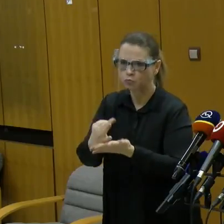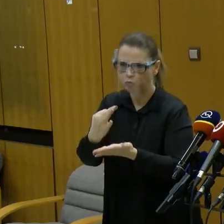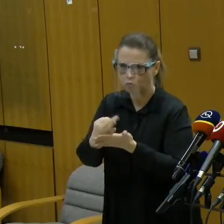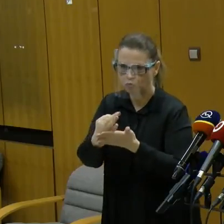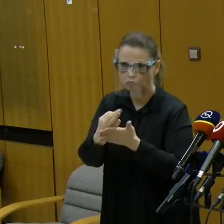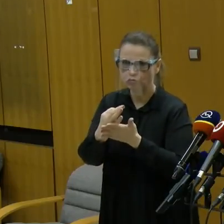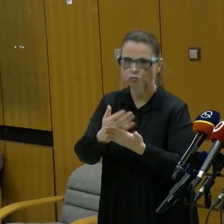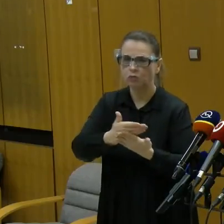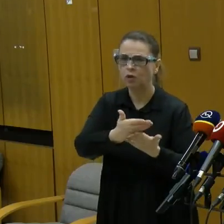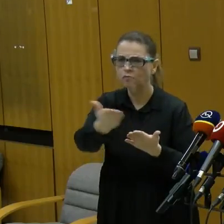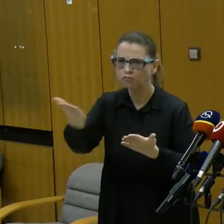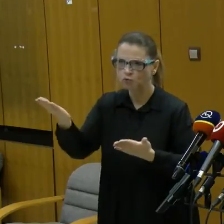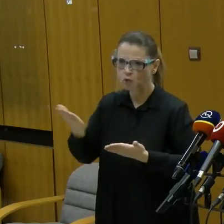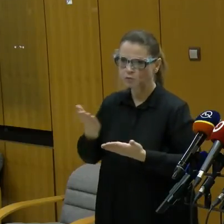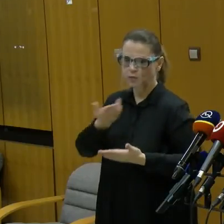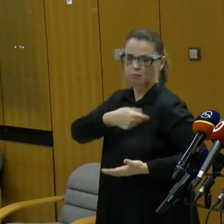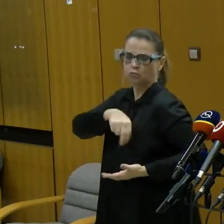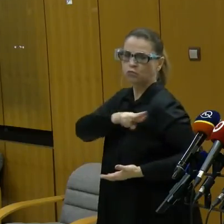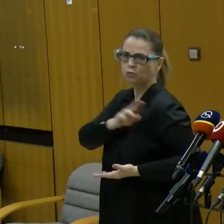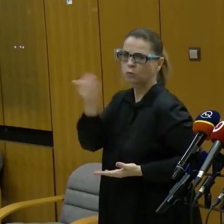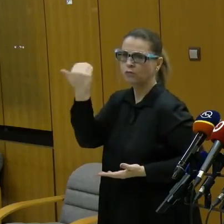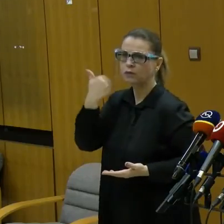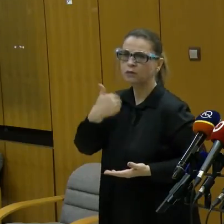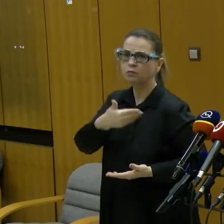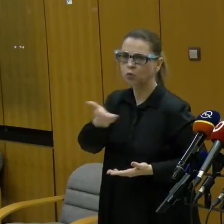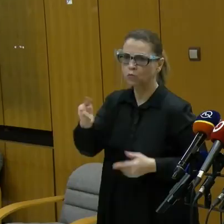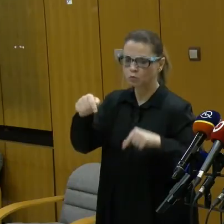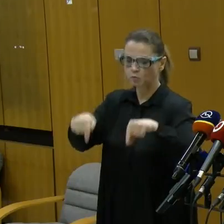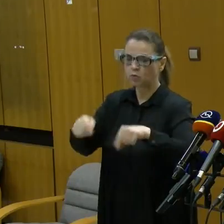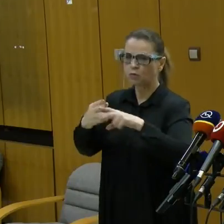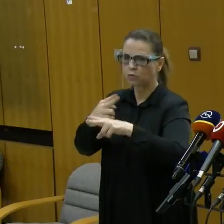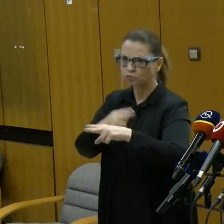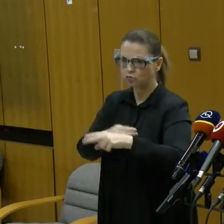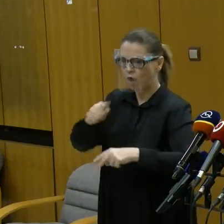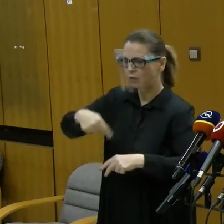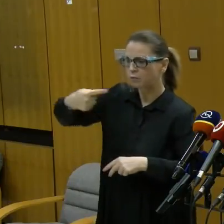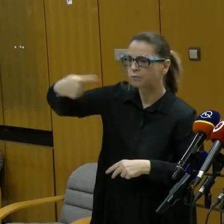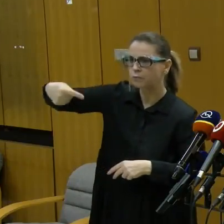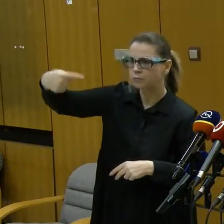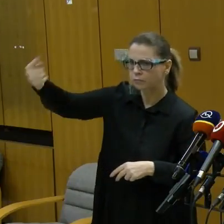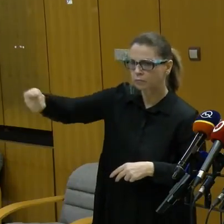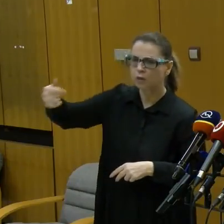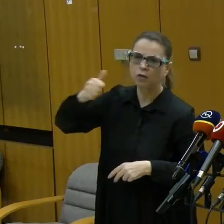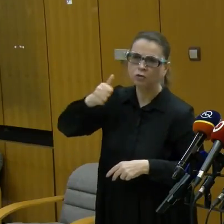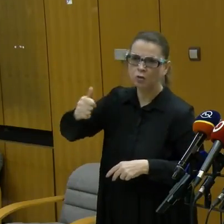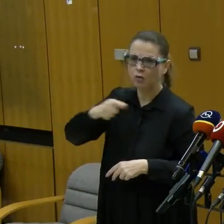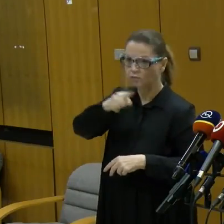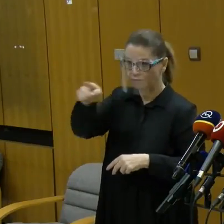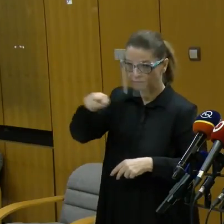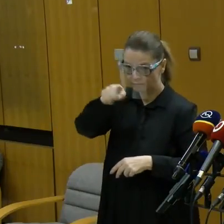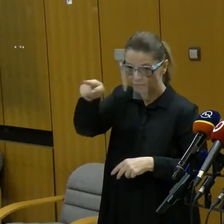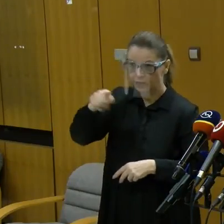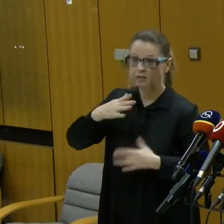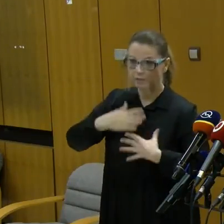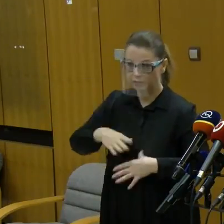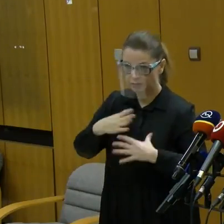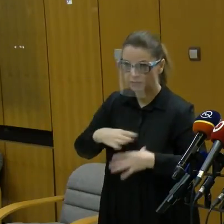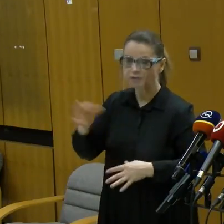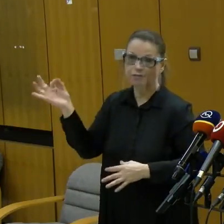všetkým zodpovedným občanom tejto krajiny, aby v nasledujúcich dňoch, pokiaľ chcú mať pekné Vianoce